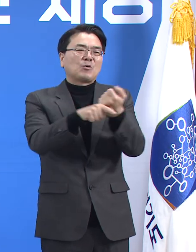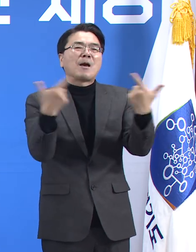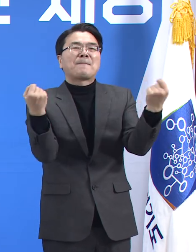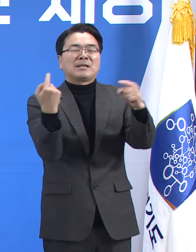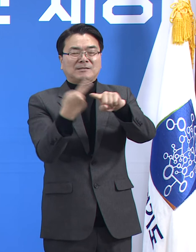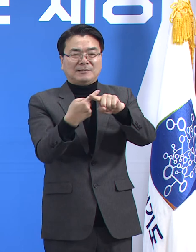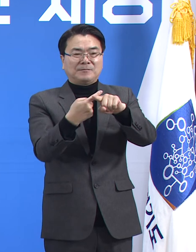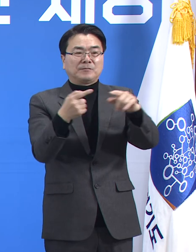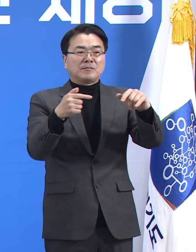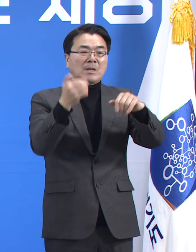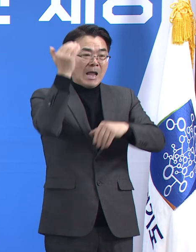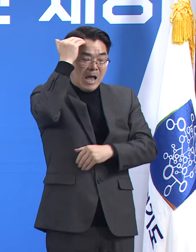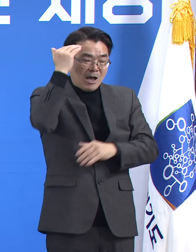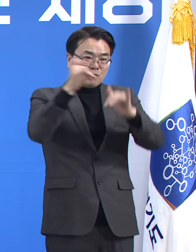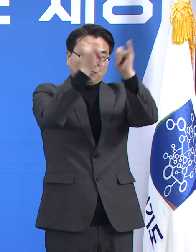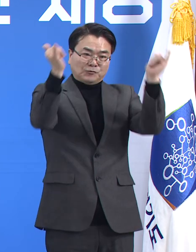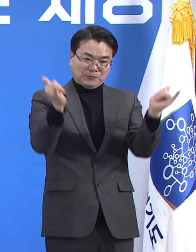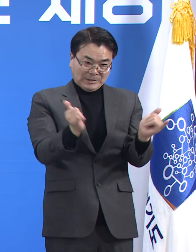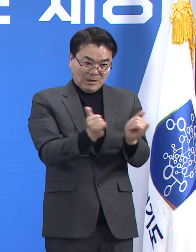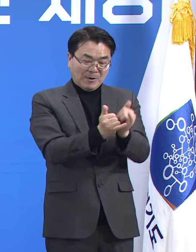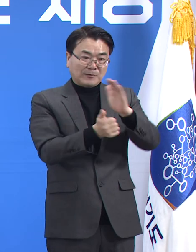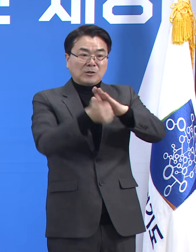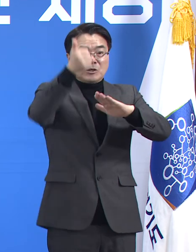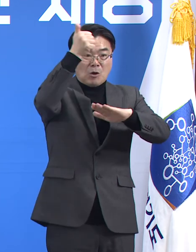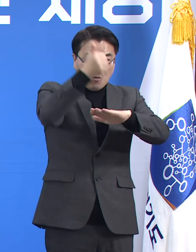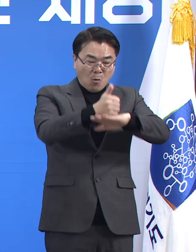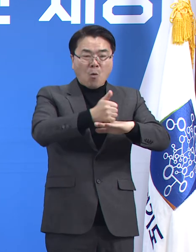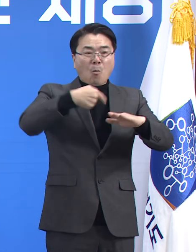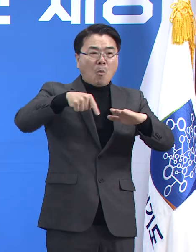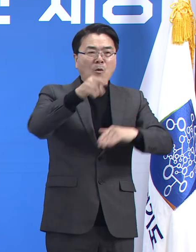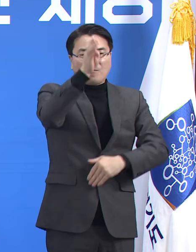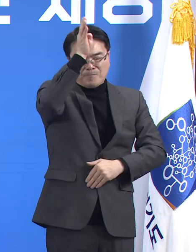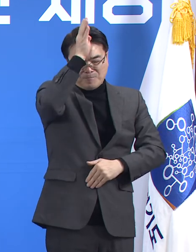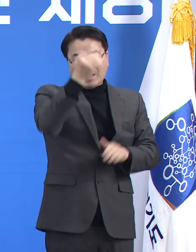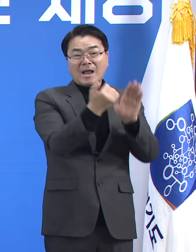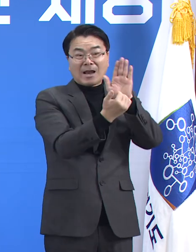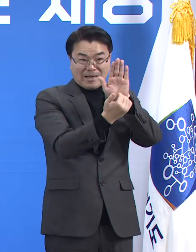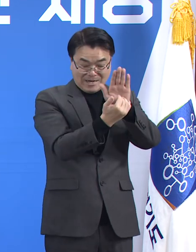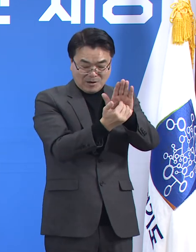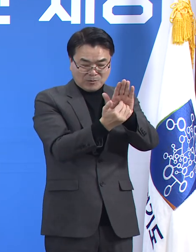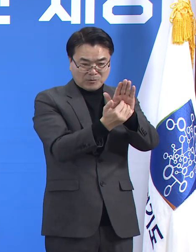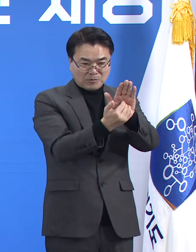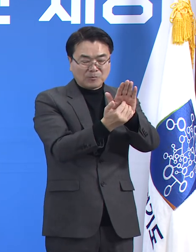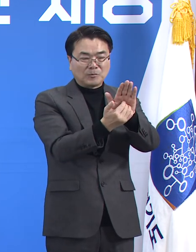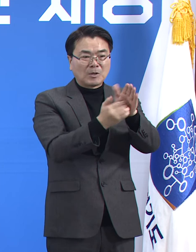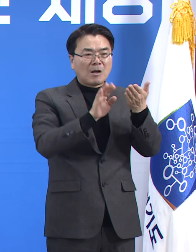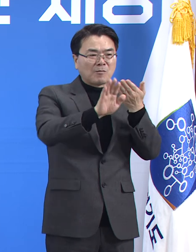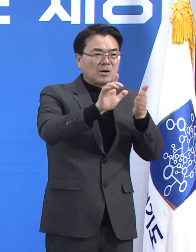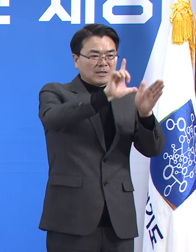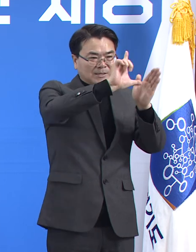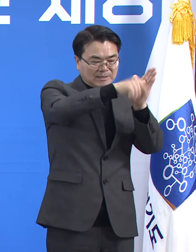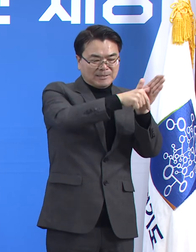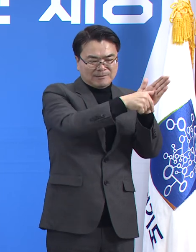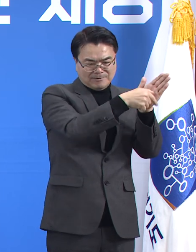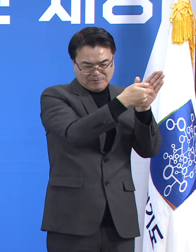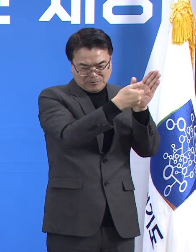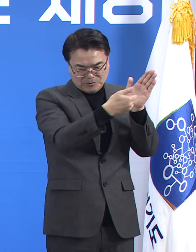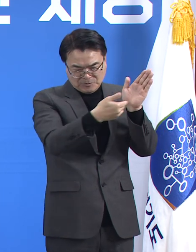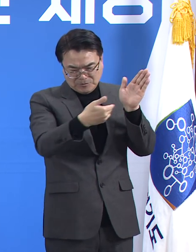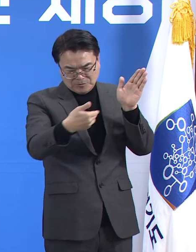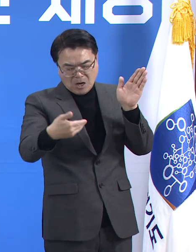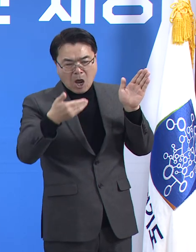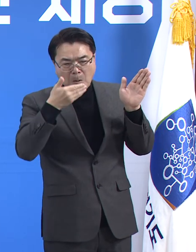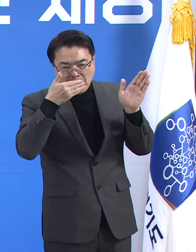한국사회가 성공의 경험을 갖고 있는 방역도 시간이 흐르며 지속가능성이란 화두가 떠오르는 등